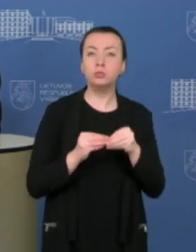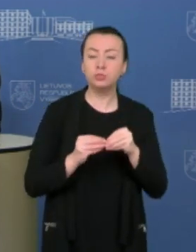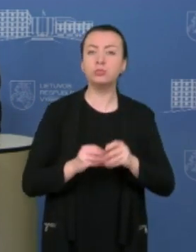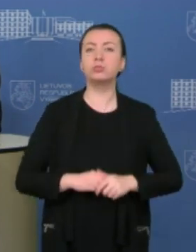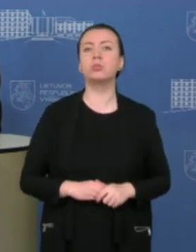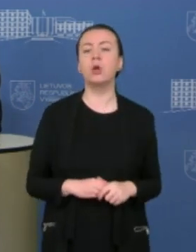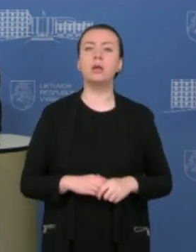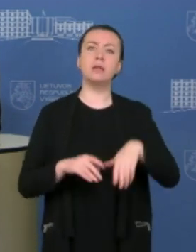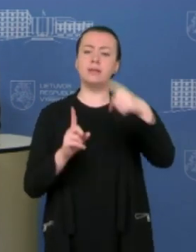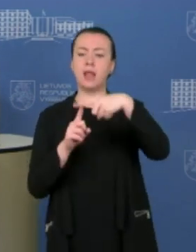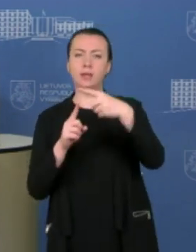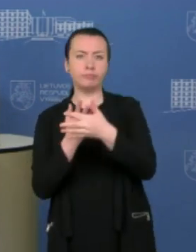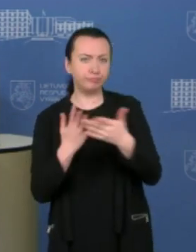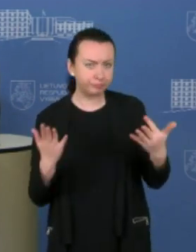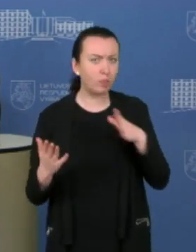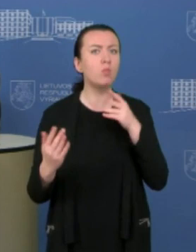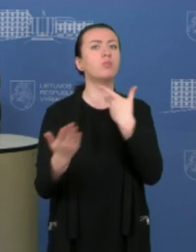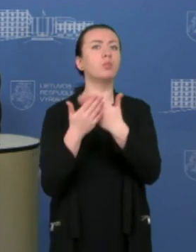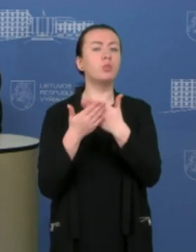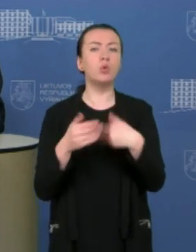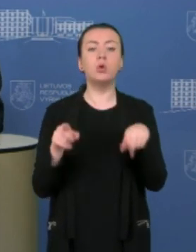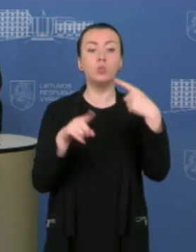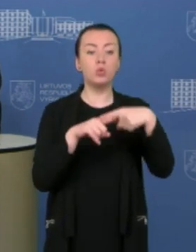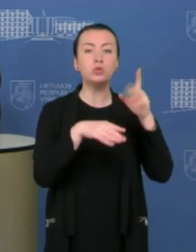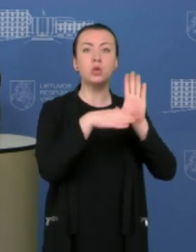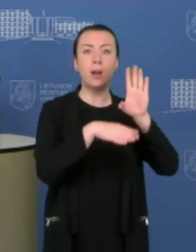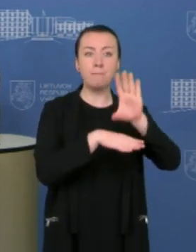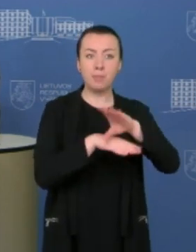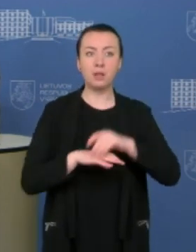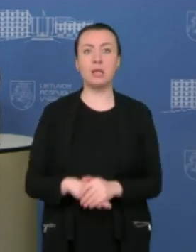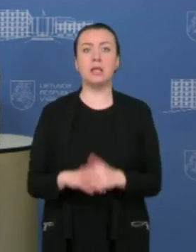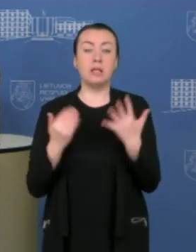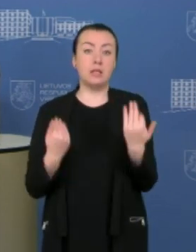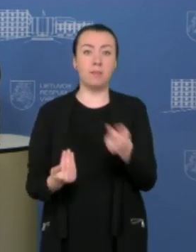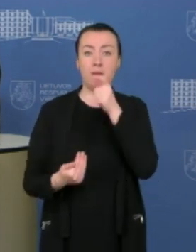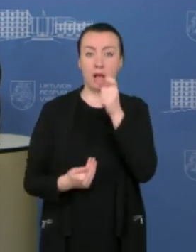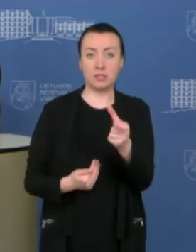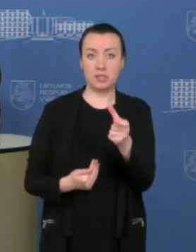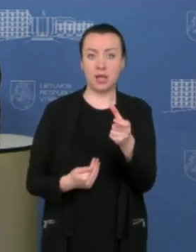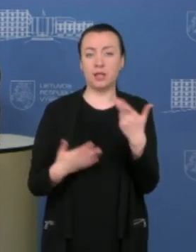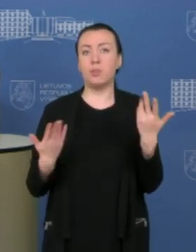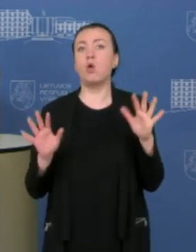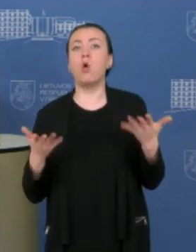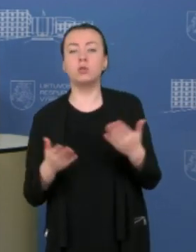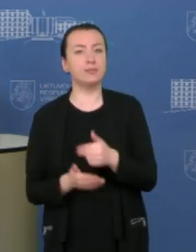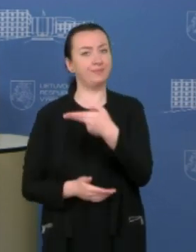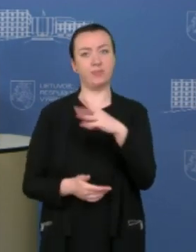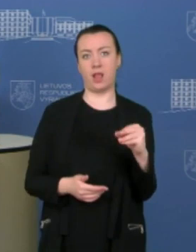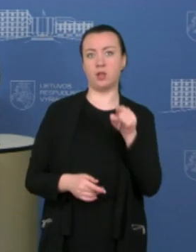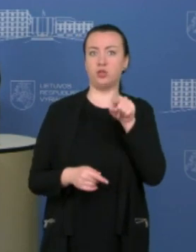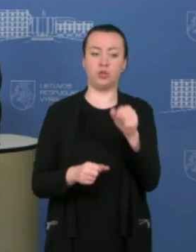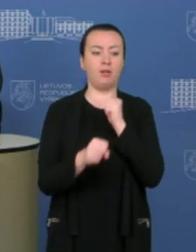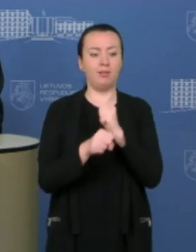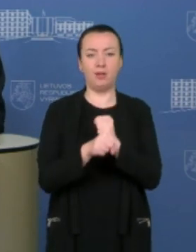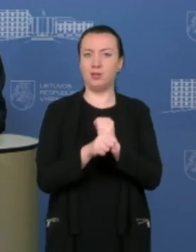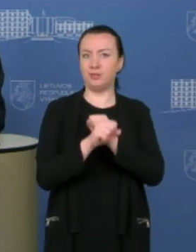atitinkamom tarnybom, tiek su gamintojais, tai kol kas atsakymas yra toksai, ne, šito daryti